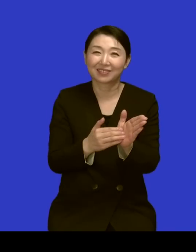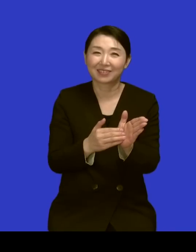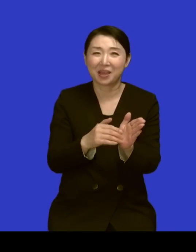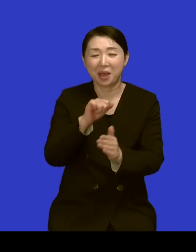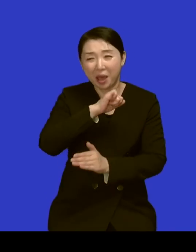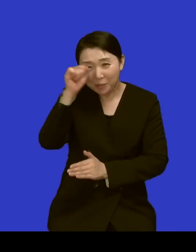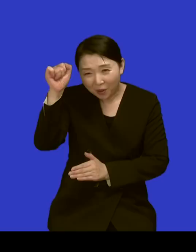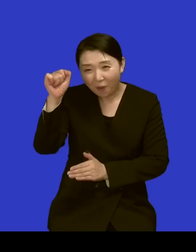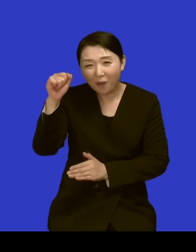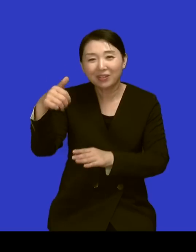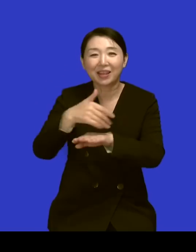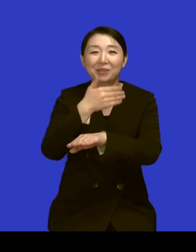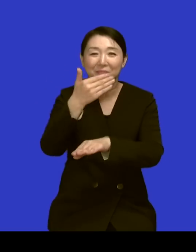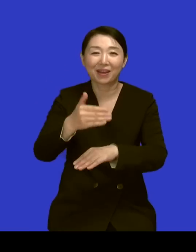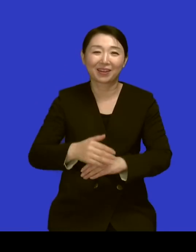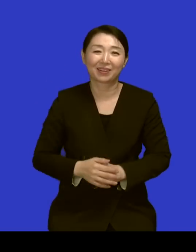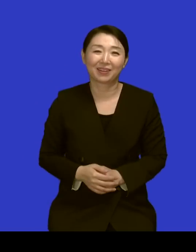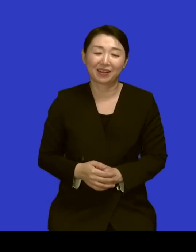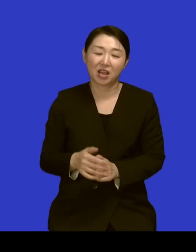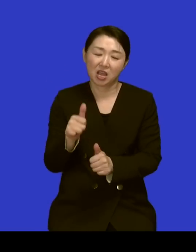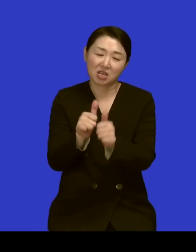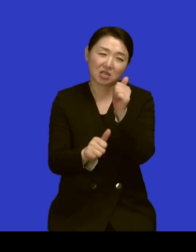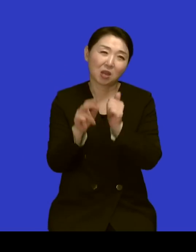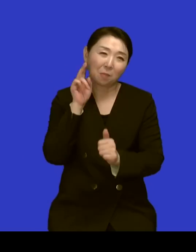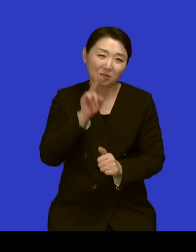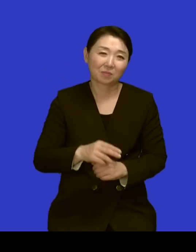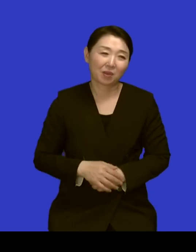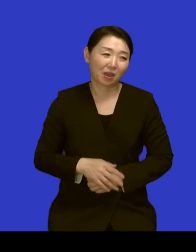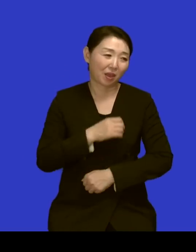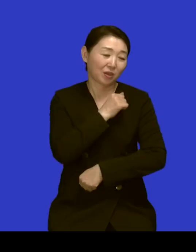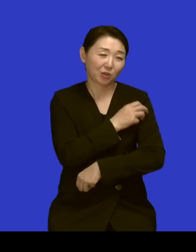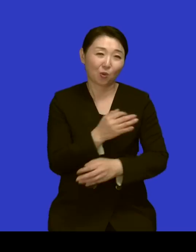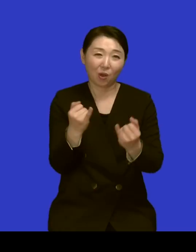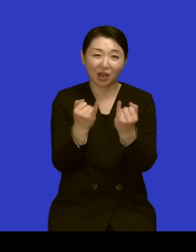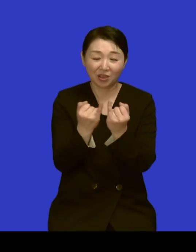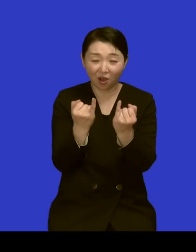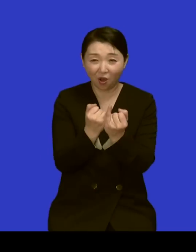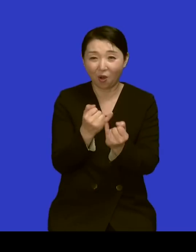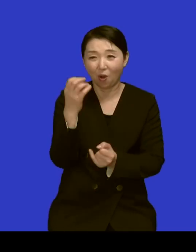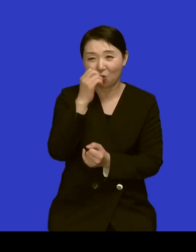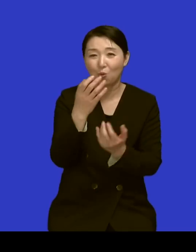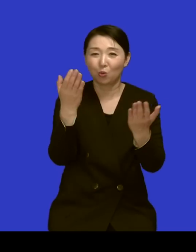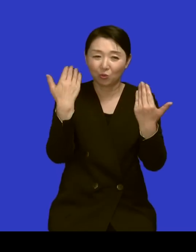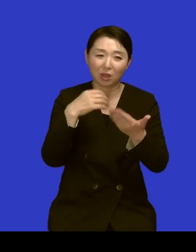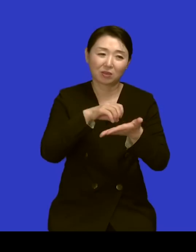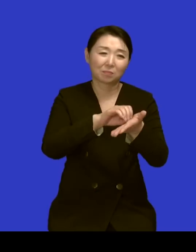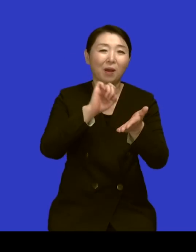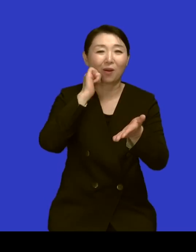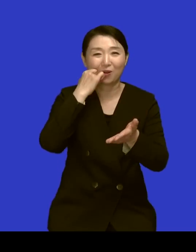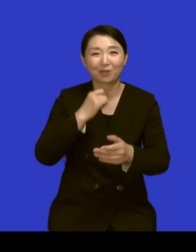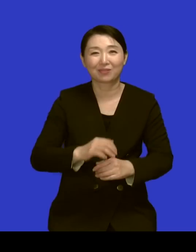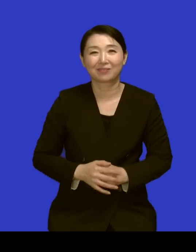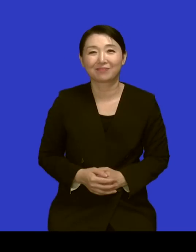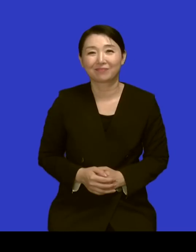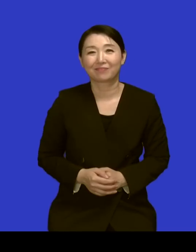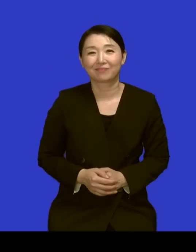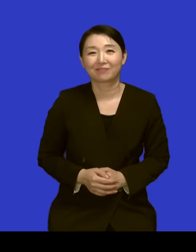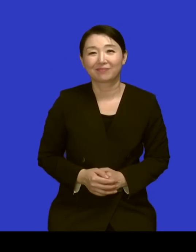자기가 몰랐어요 아 이게 아닙니까 얘와 이거 들어가기 쉽지 않을 때겠죠 아니요 이제 그렇게 어렵게 왔는데도 네 너무